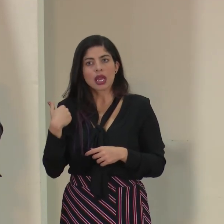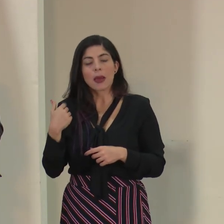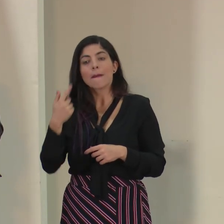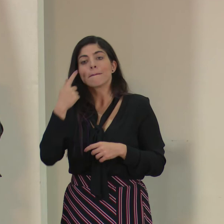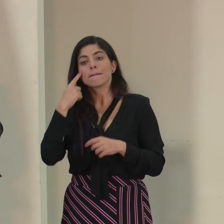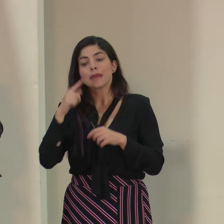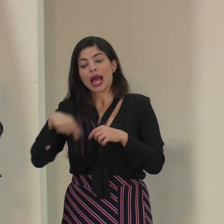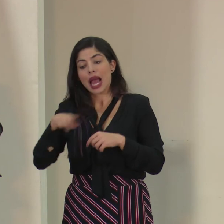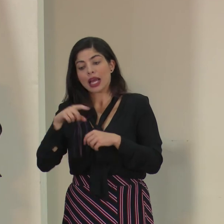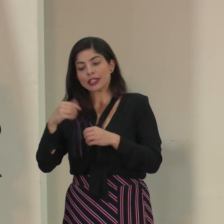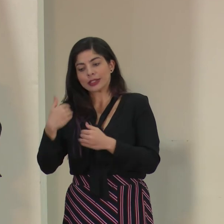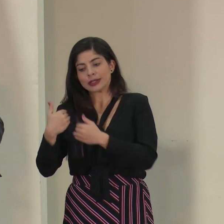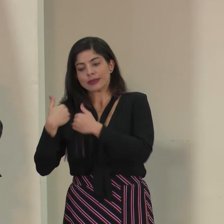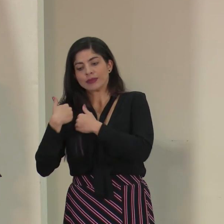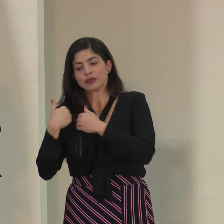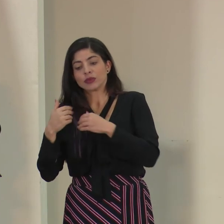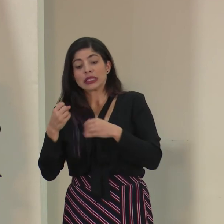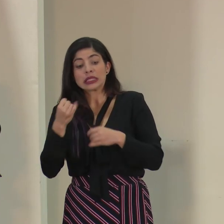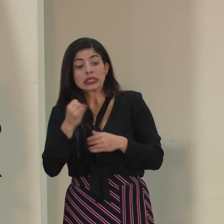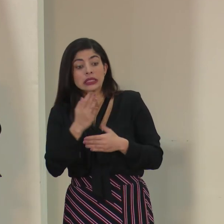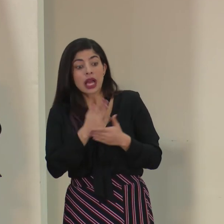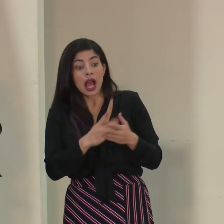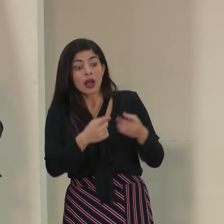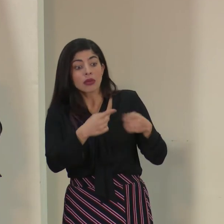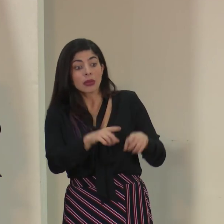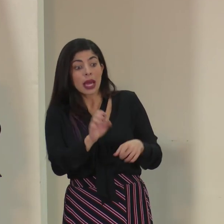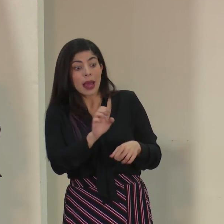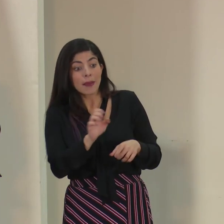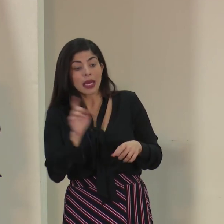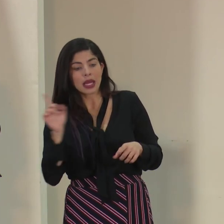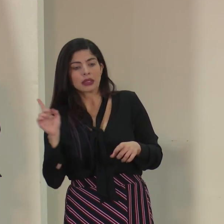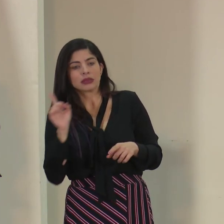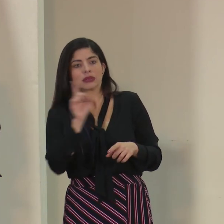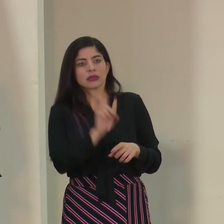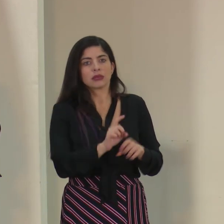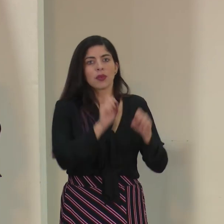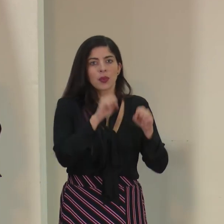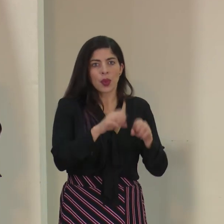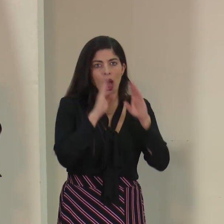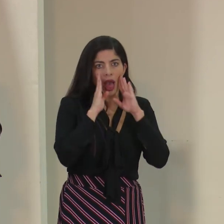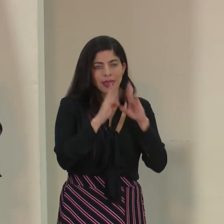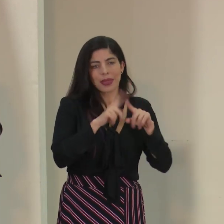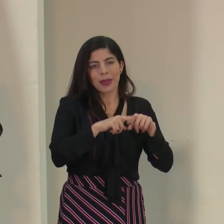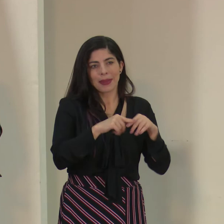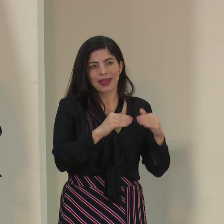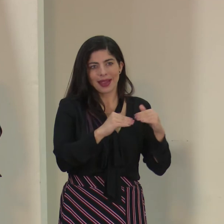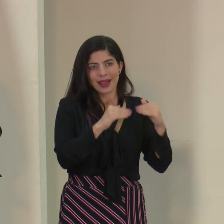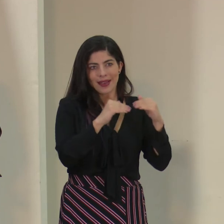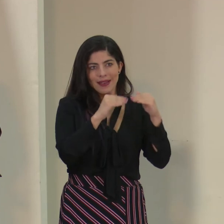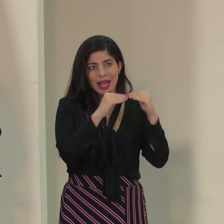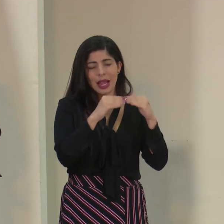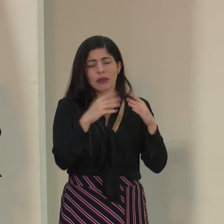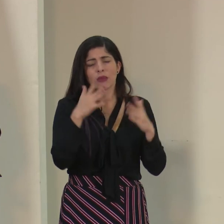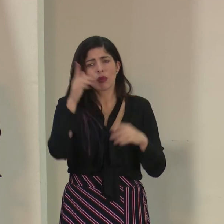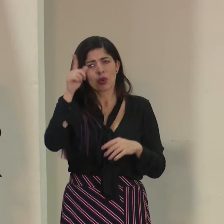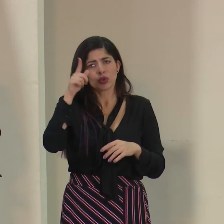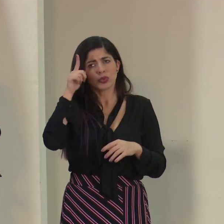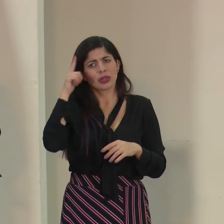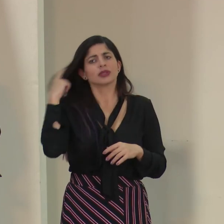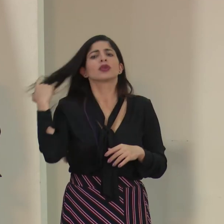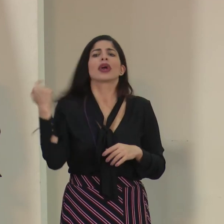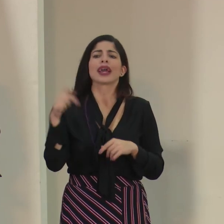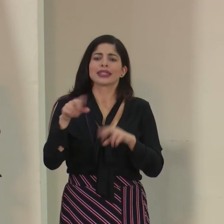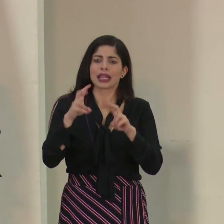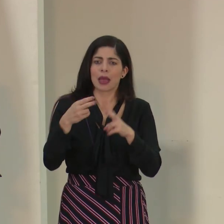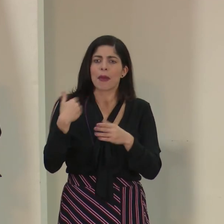para poder manejar cualquier situación de emergencia en el nivel que corresponde. Por supuesto que en este caso hay toda